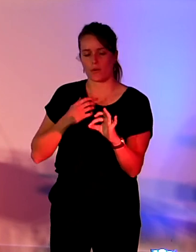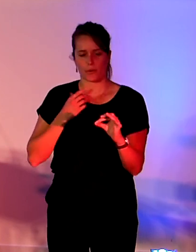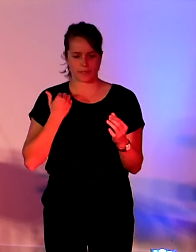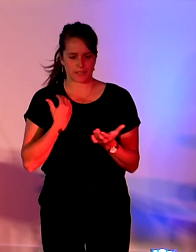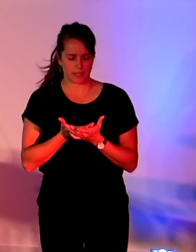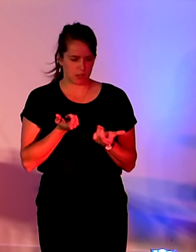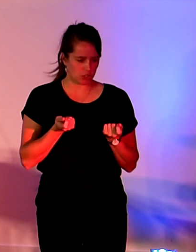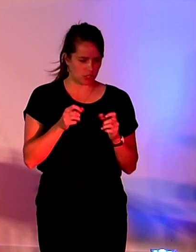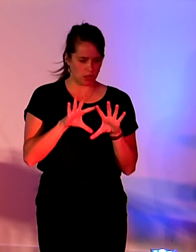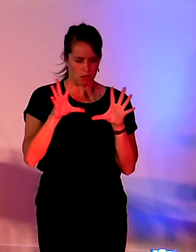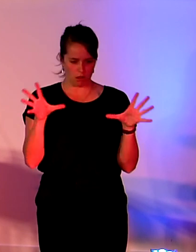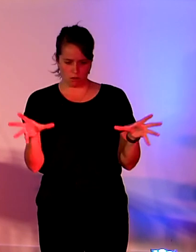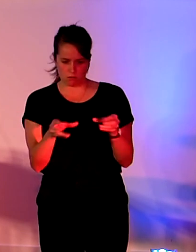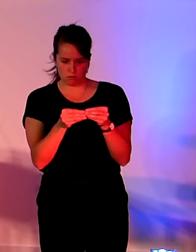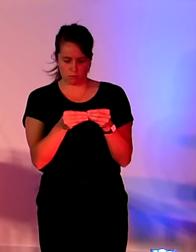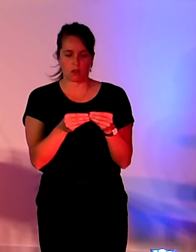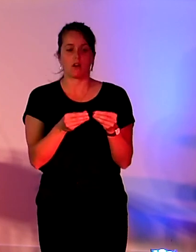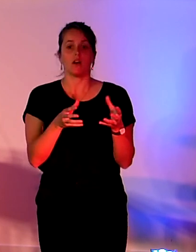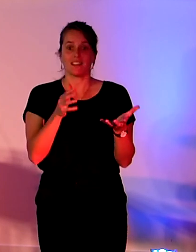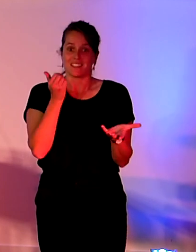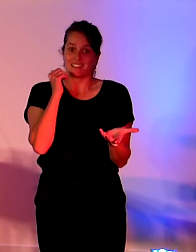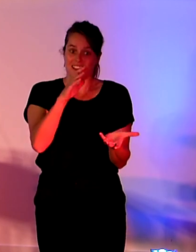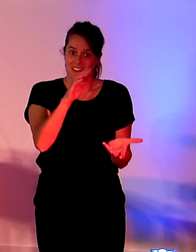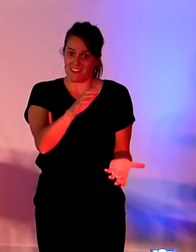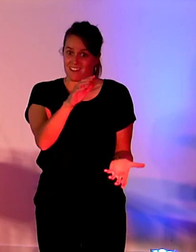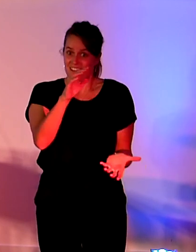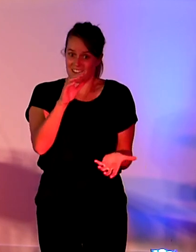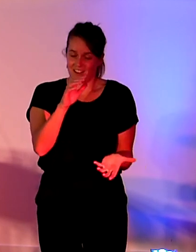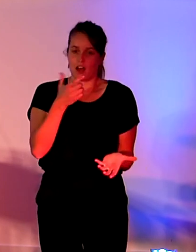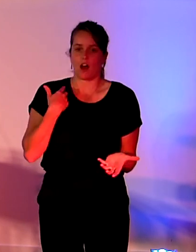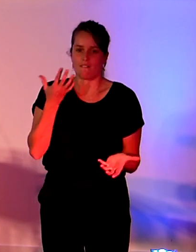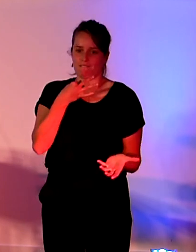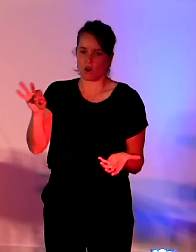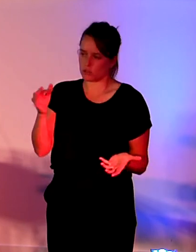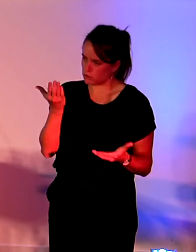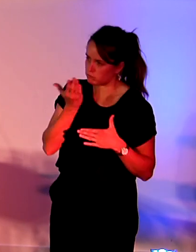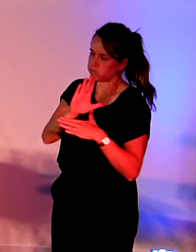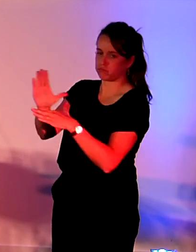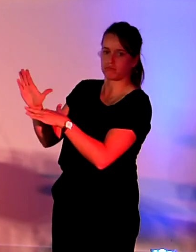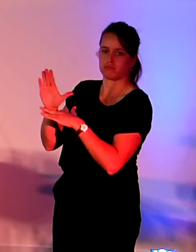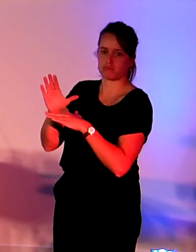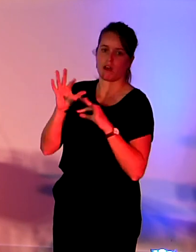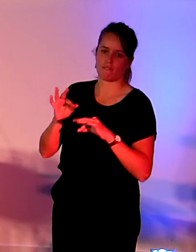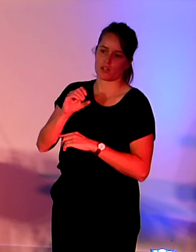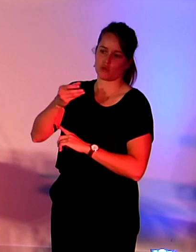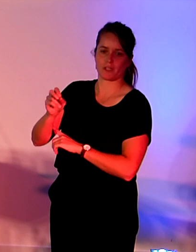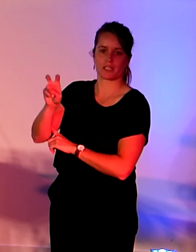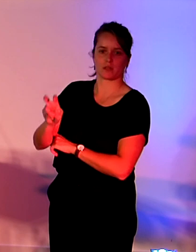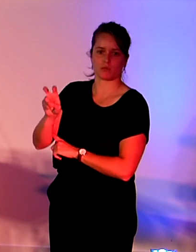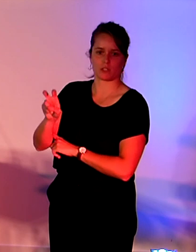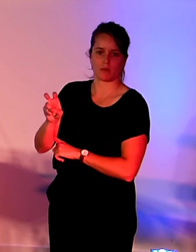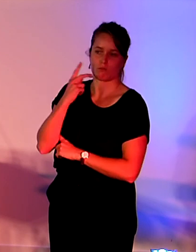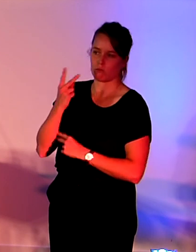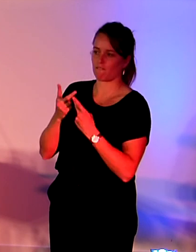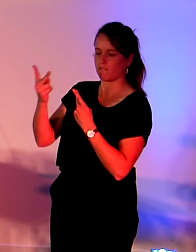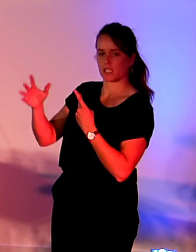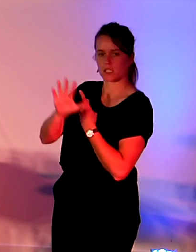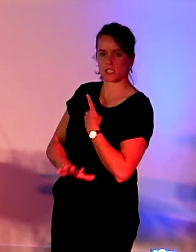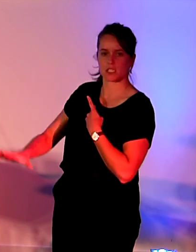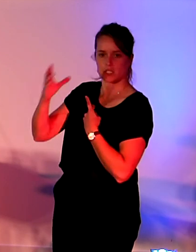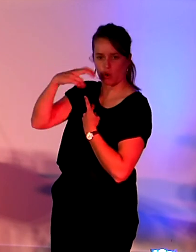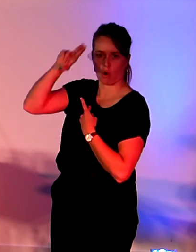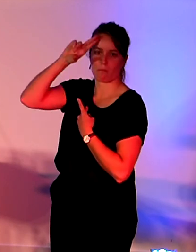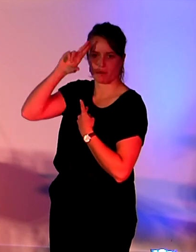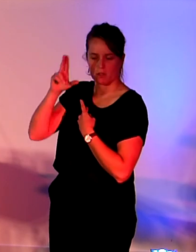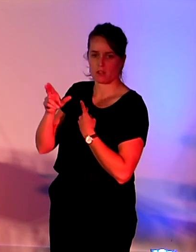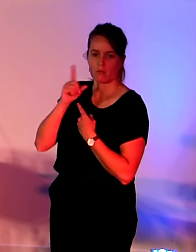appui fort pour porter la voix de la France sur le numérique responsable, notamment à l'échelle européenne. Puisque en fait le